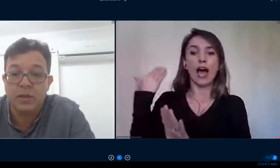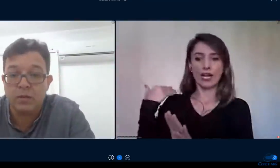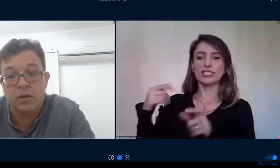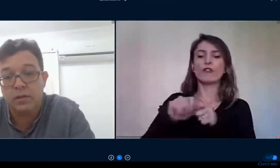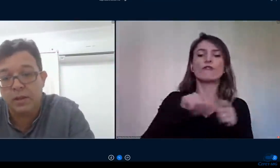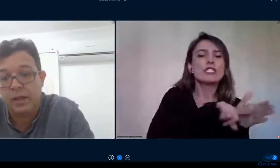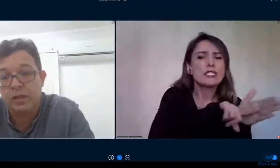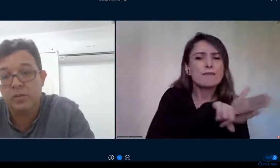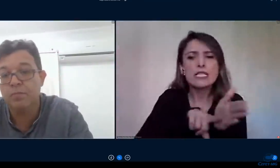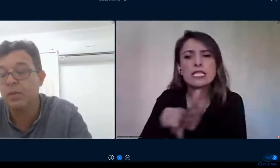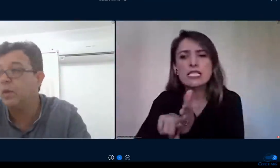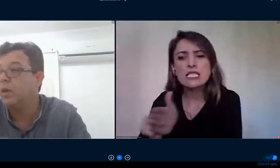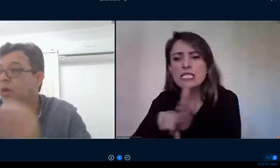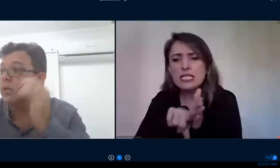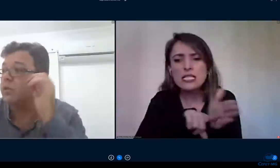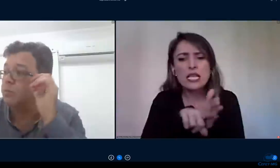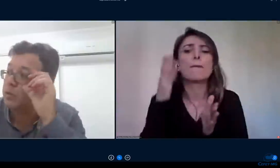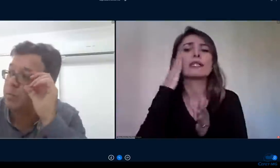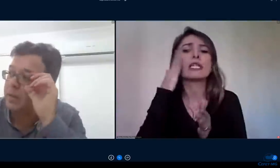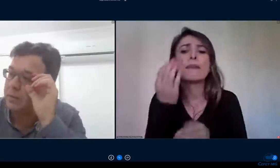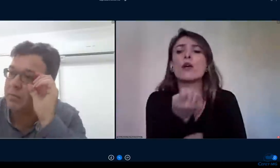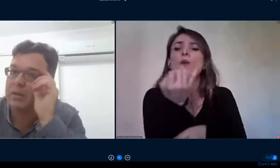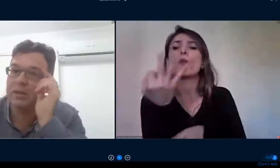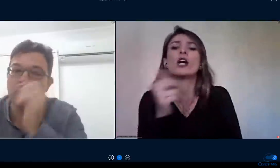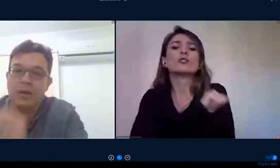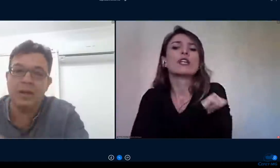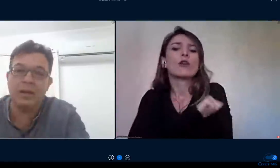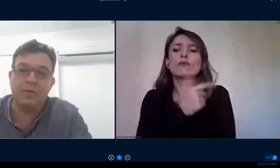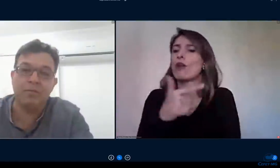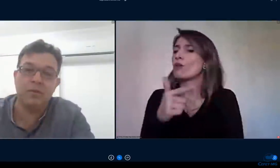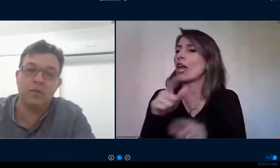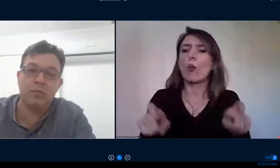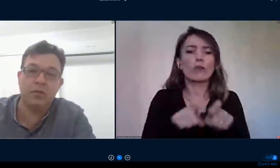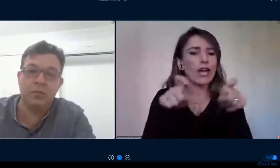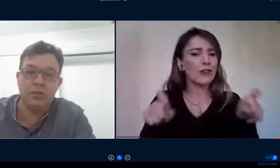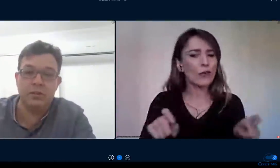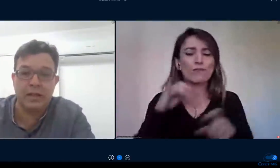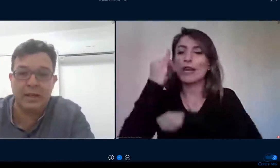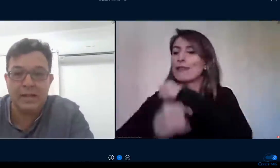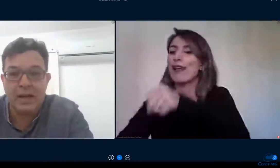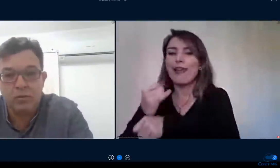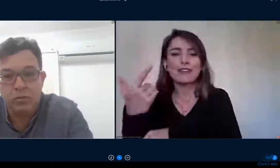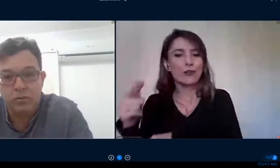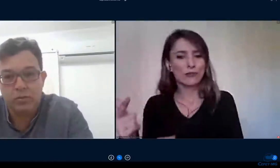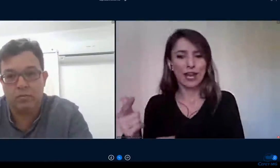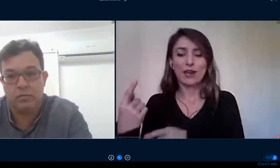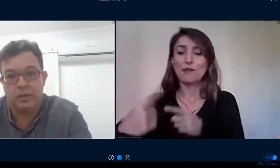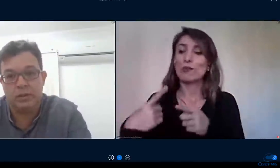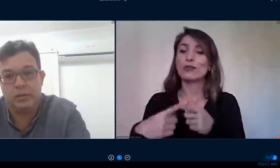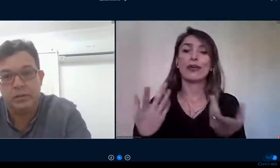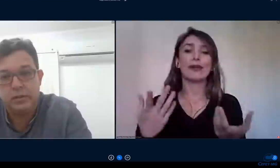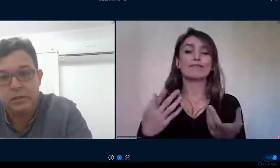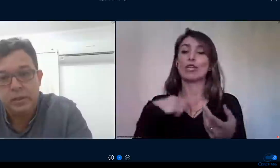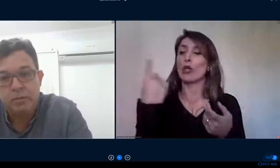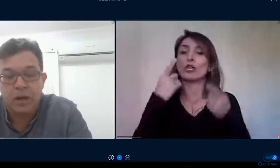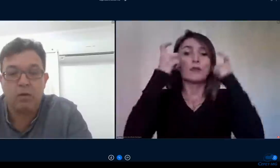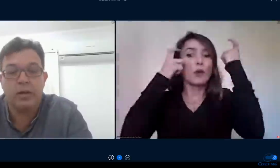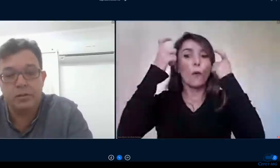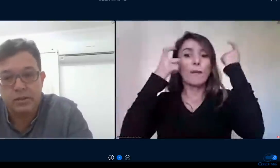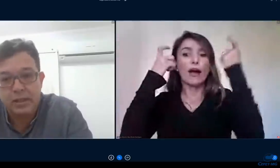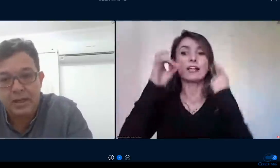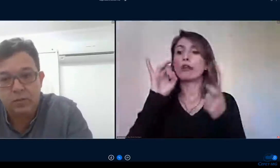tinham computador internet nossa preocupação que não era simplesmente entregar dados né de